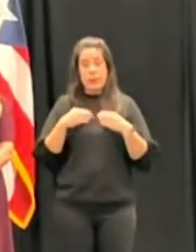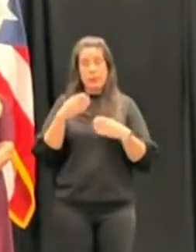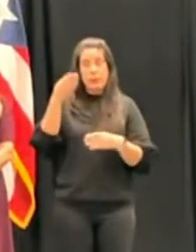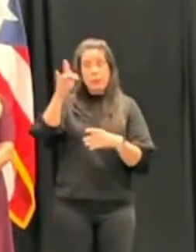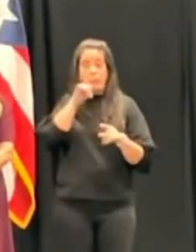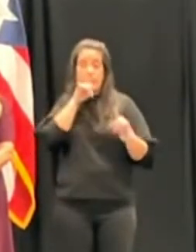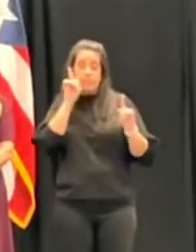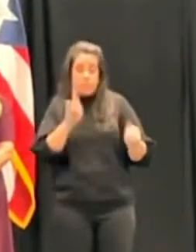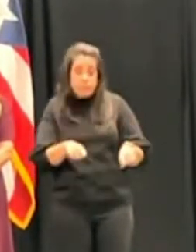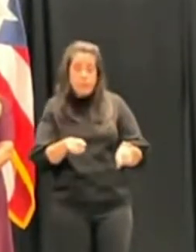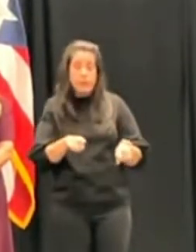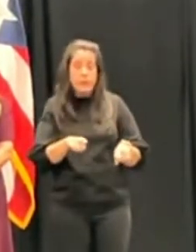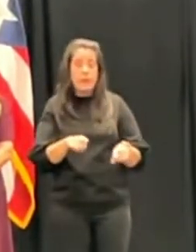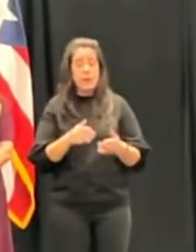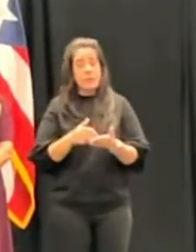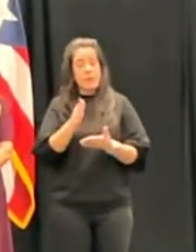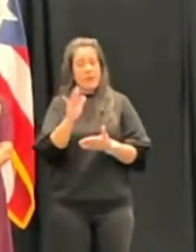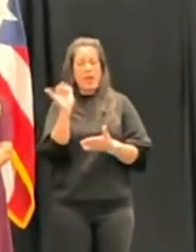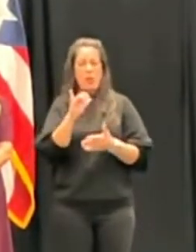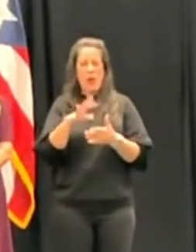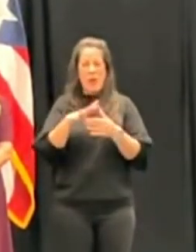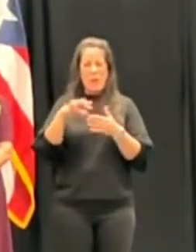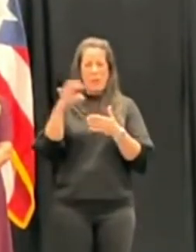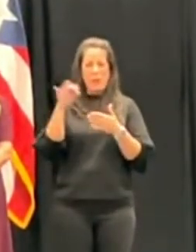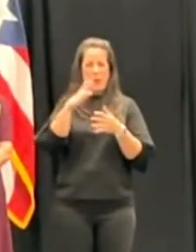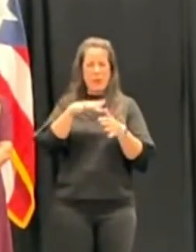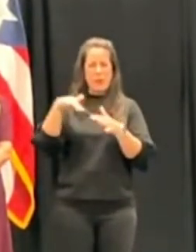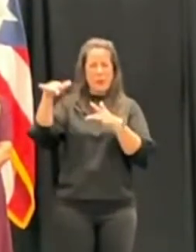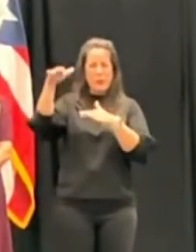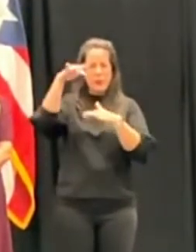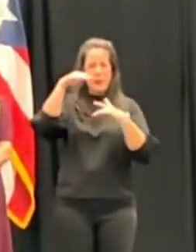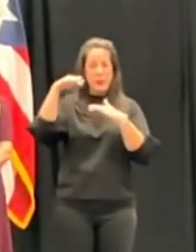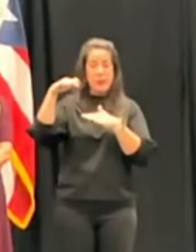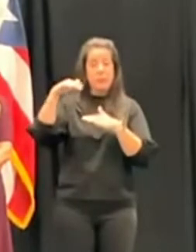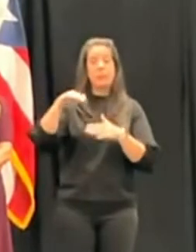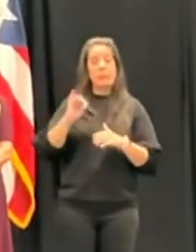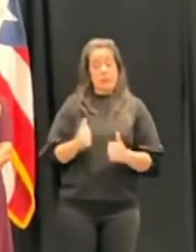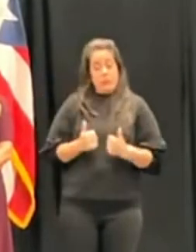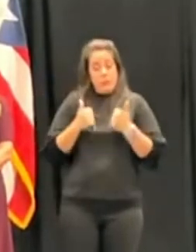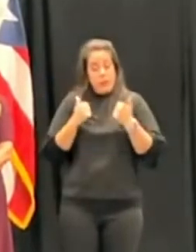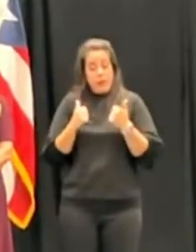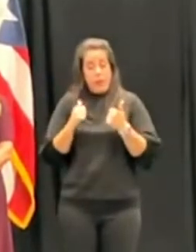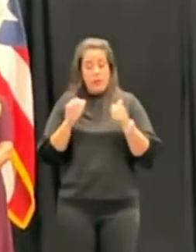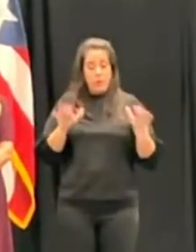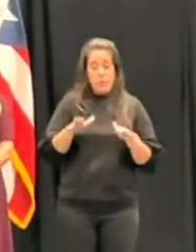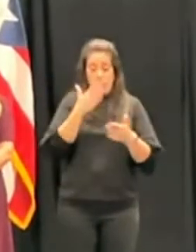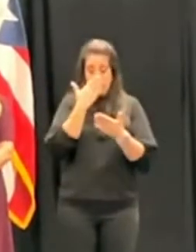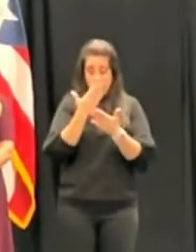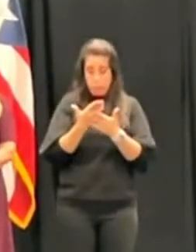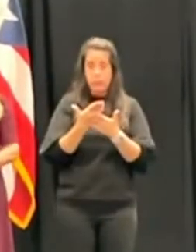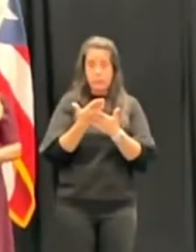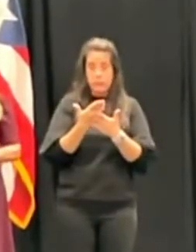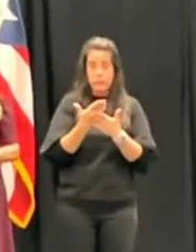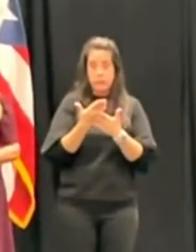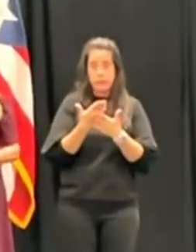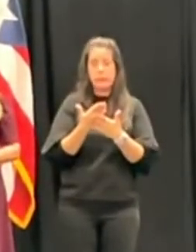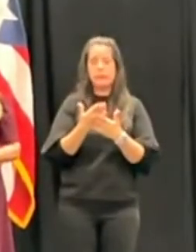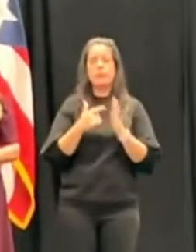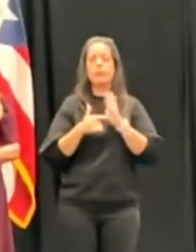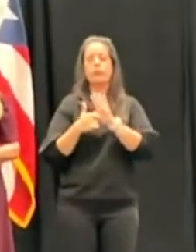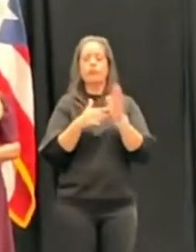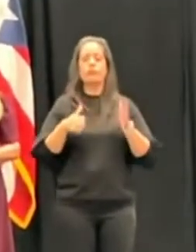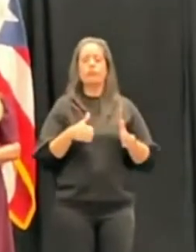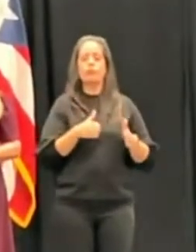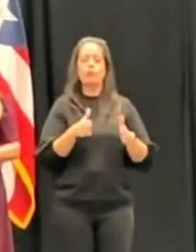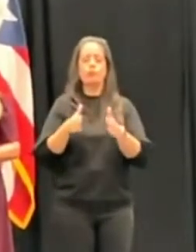y dejar que como la pluma de la película, la vida y tus buenas acciones vayan marcando tu camino